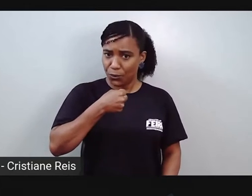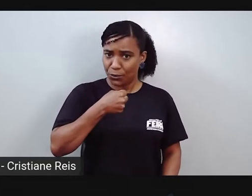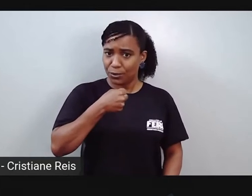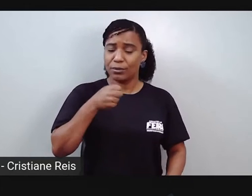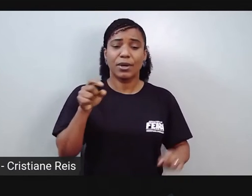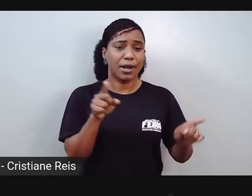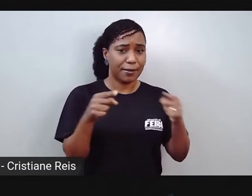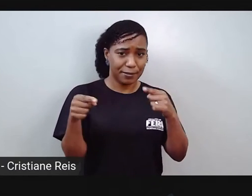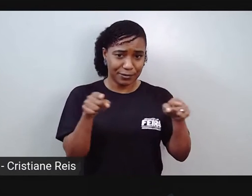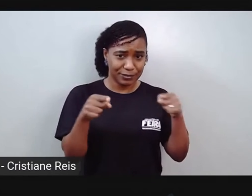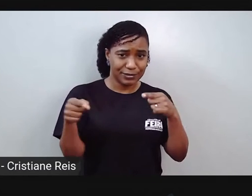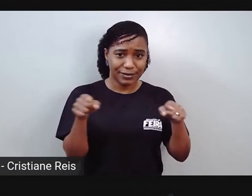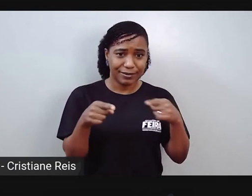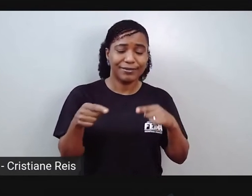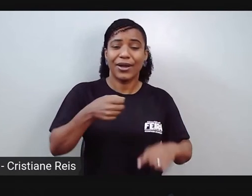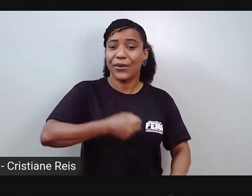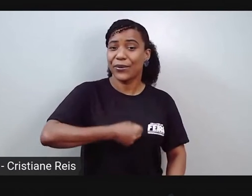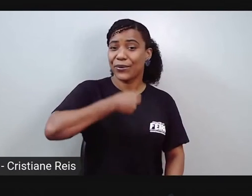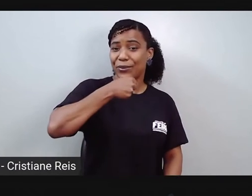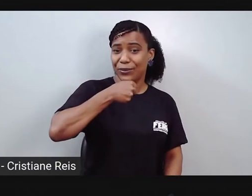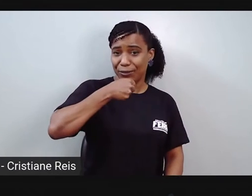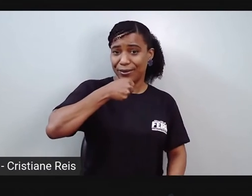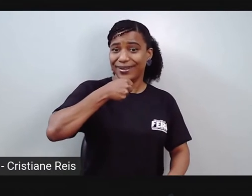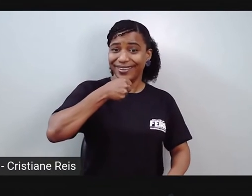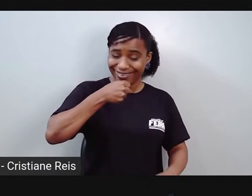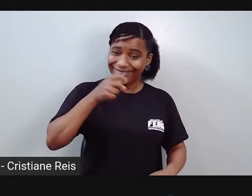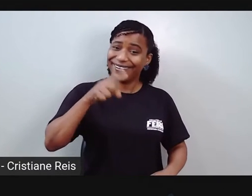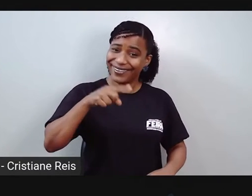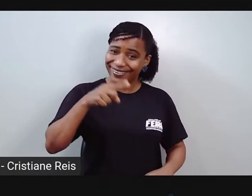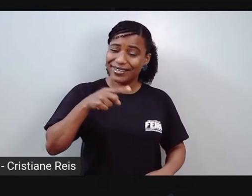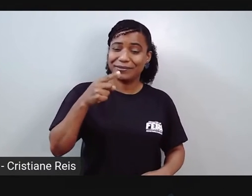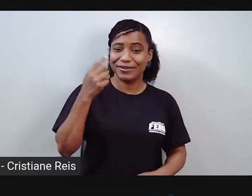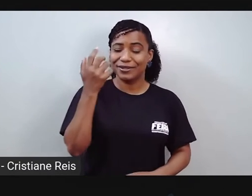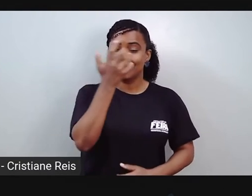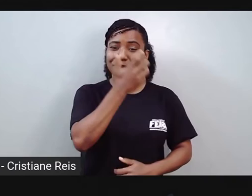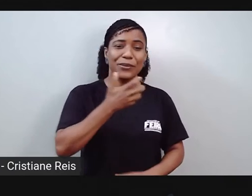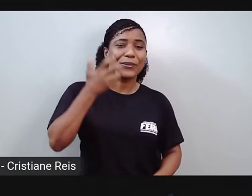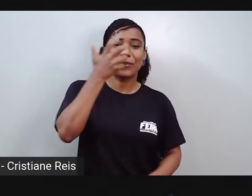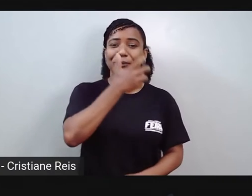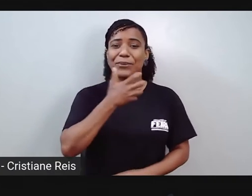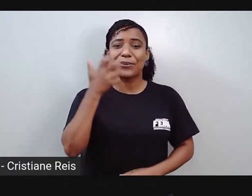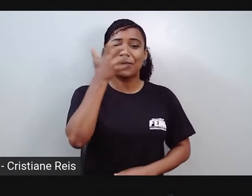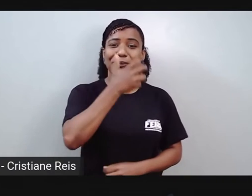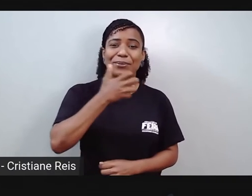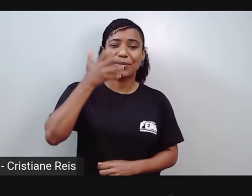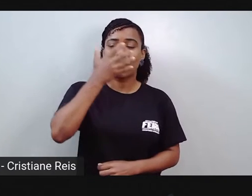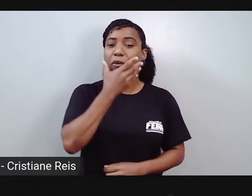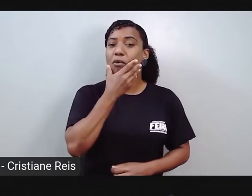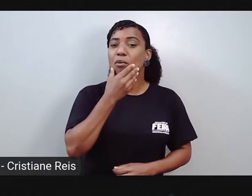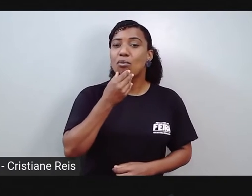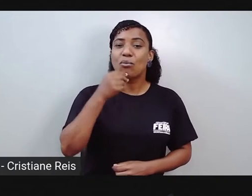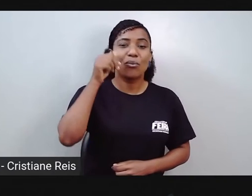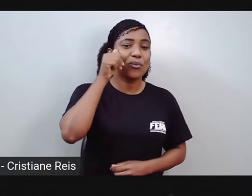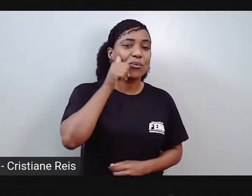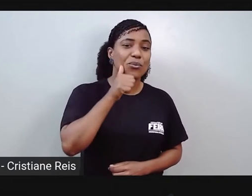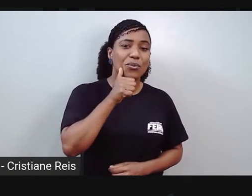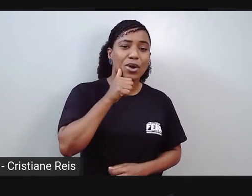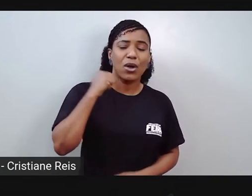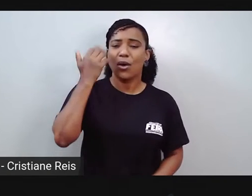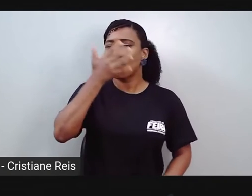Sim. Porque através dele, os cantores e as cantoras utilizam para